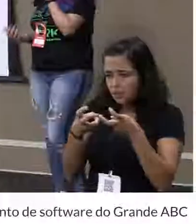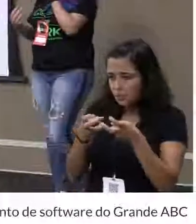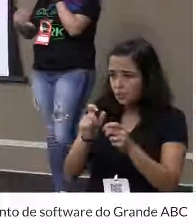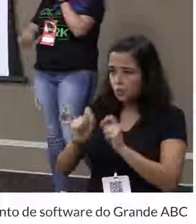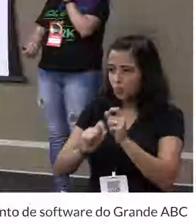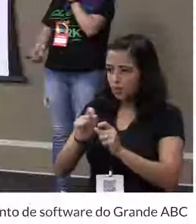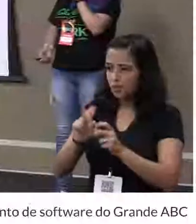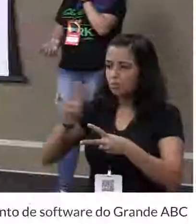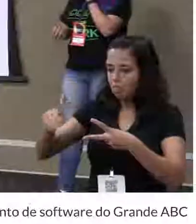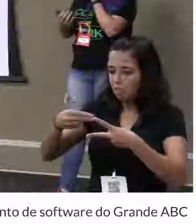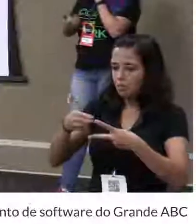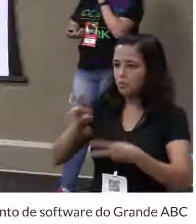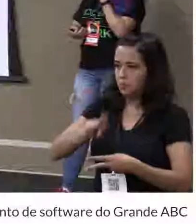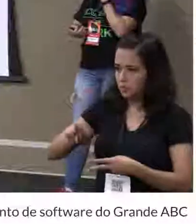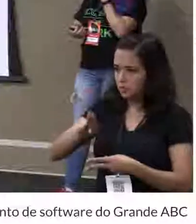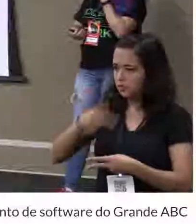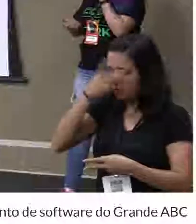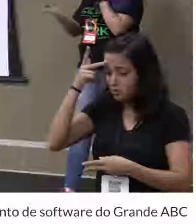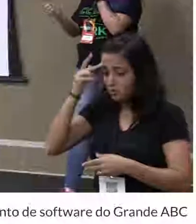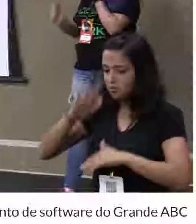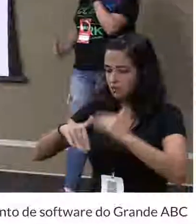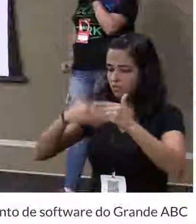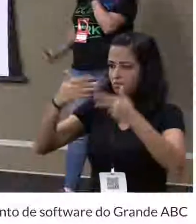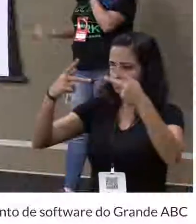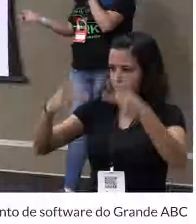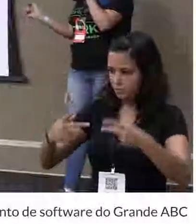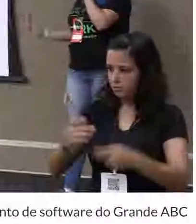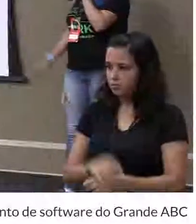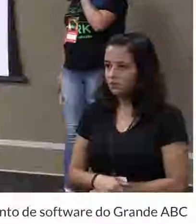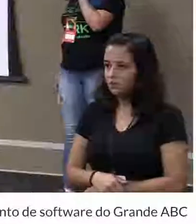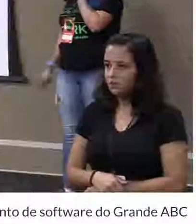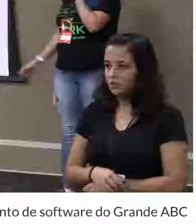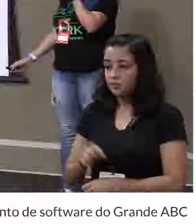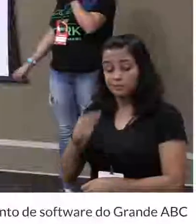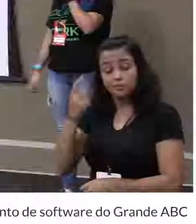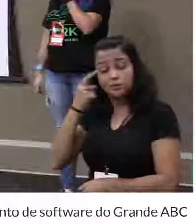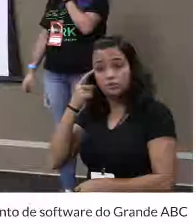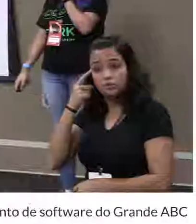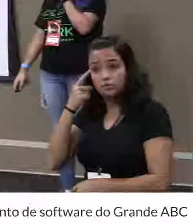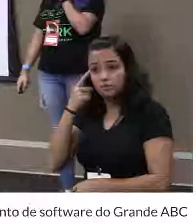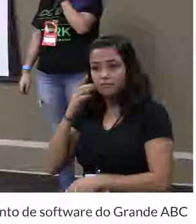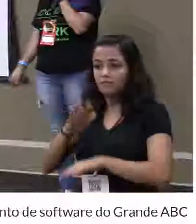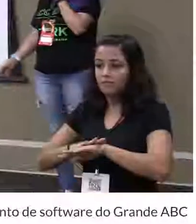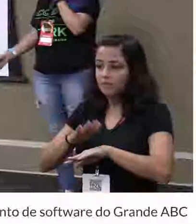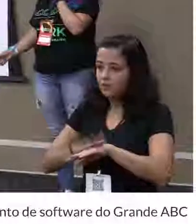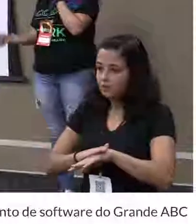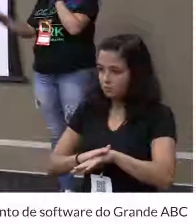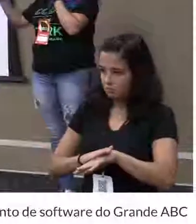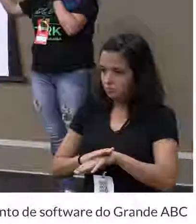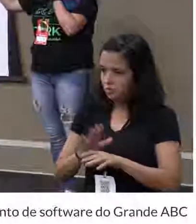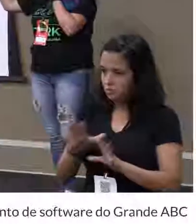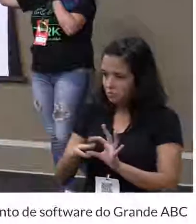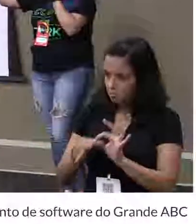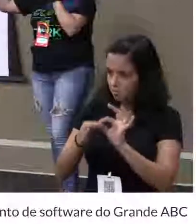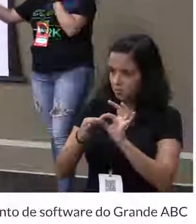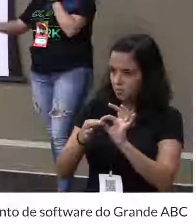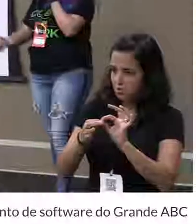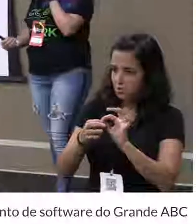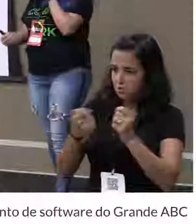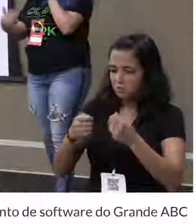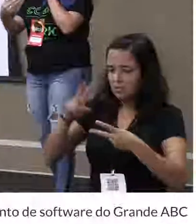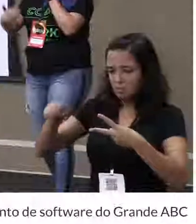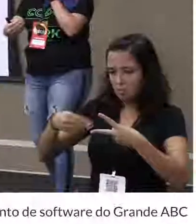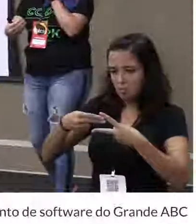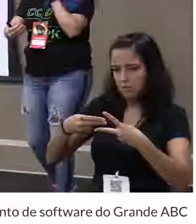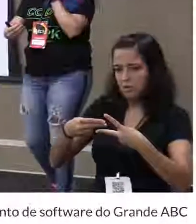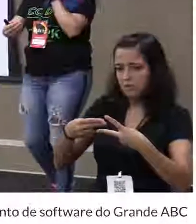sendo muito utilizado pelos desenvolvedores, eles falaram, vamos fazer isso aqui de forma nativa. Acho que a gente não precisa mais do jQuery. Vamos